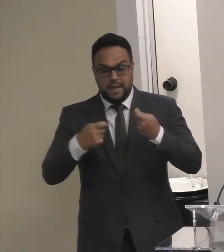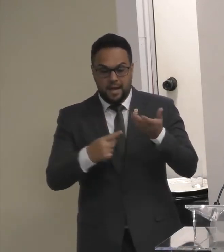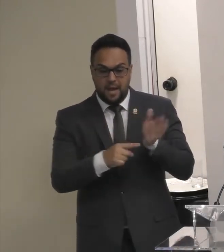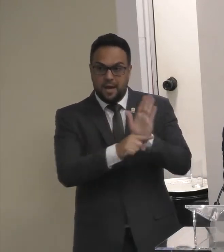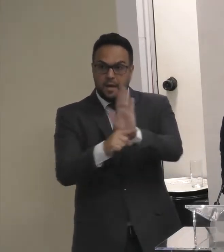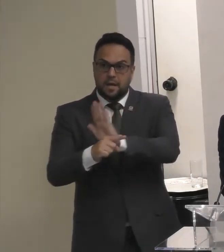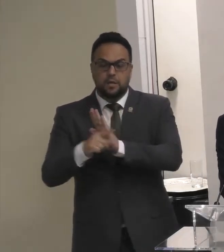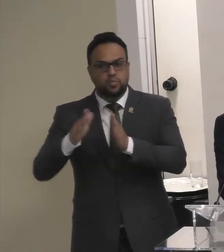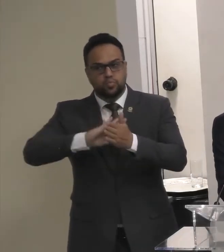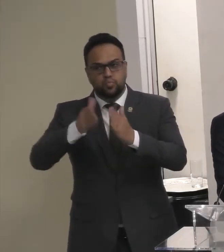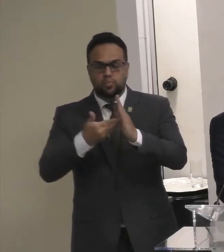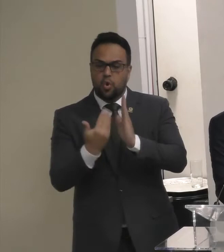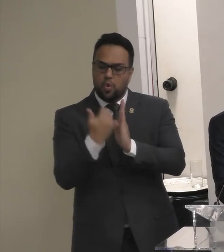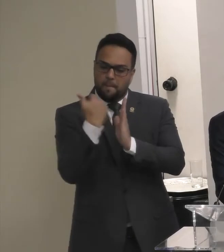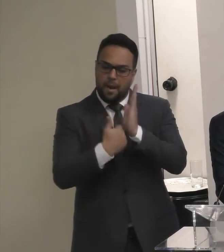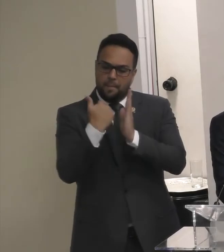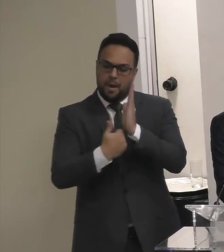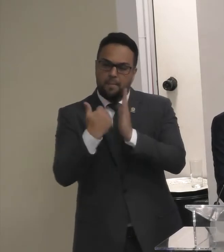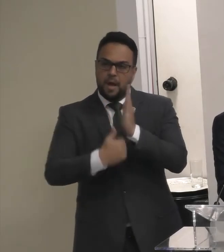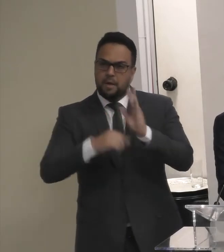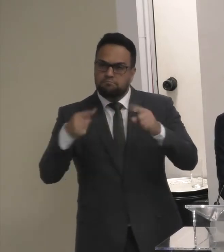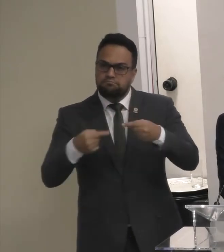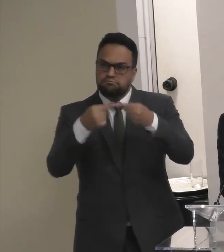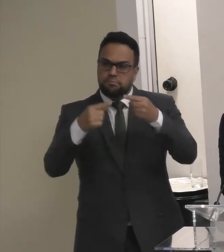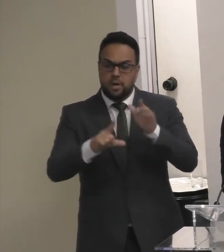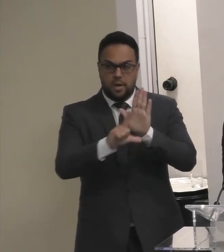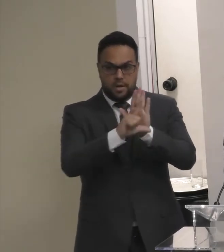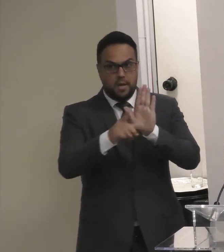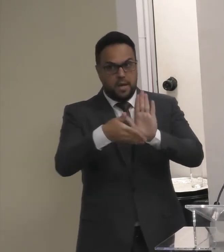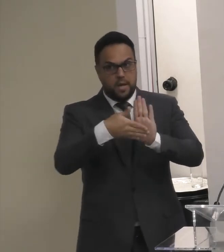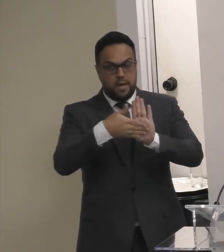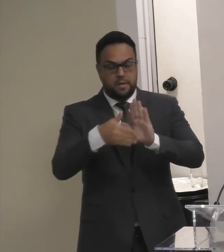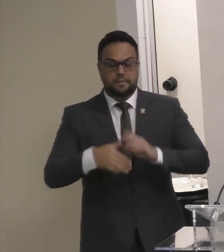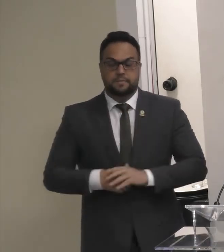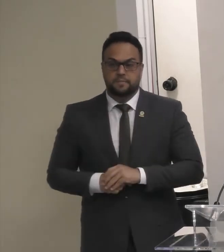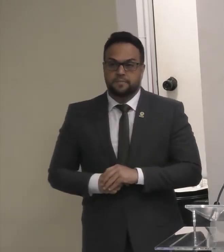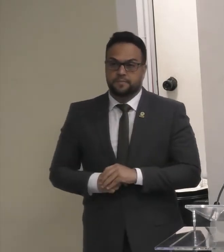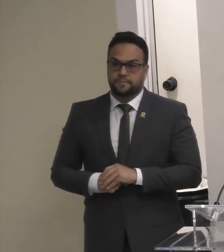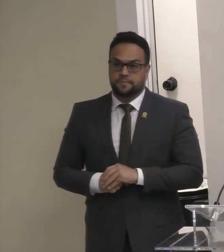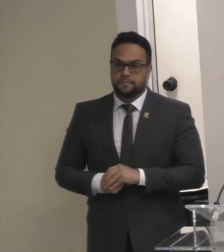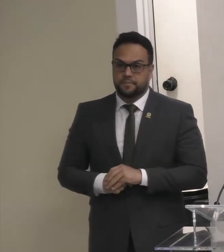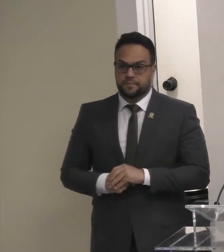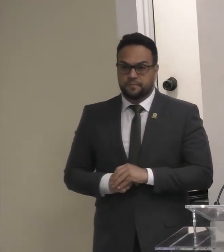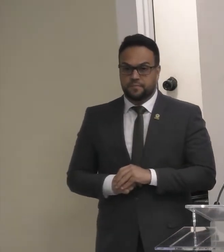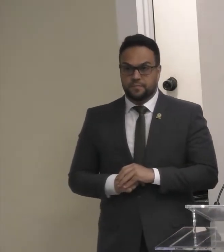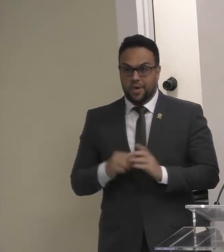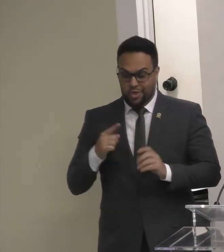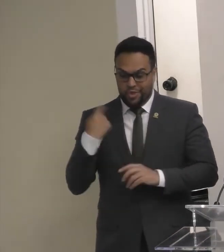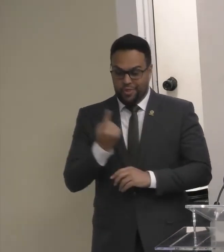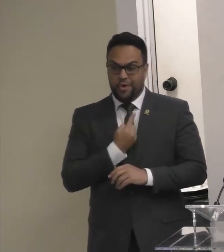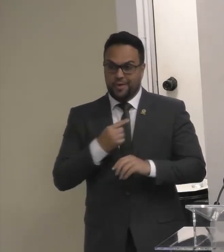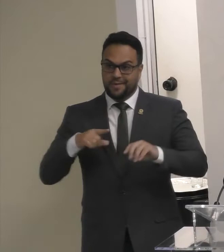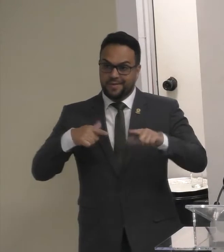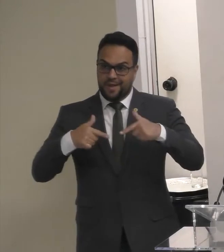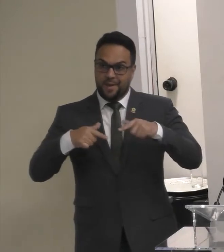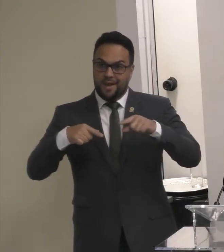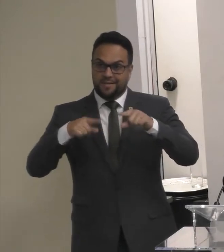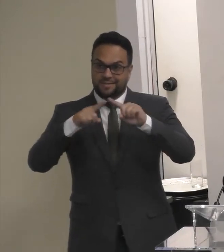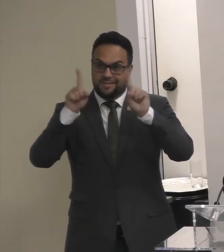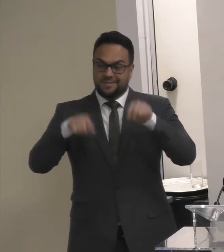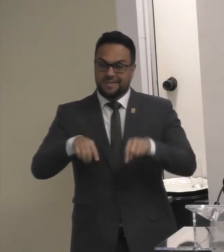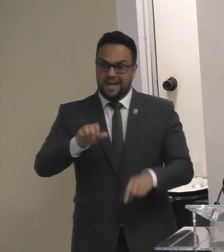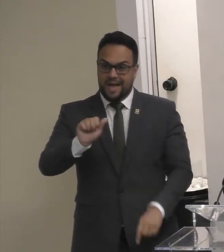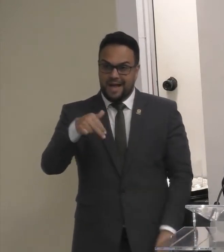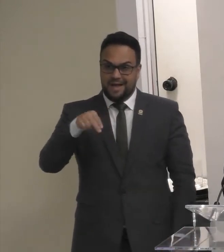Todos esses descontos Que a lei Propõe a se Integrar Para nós Na ANEL É uma honra E felicidade